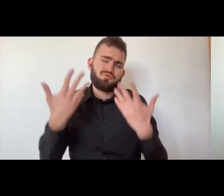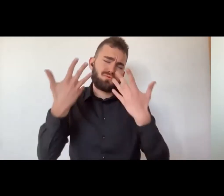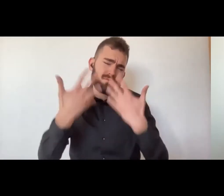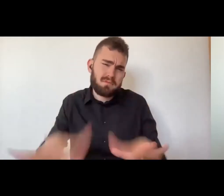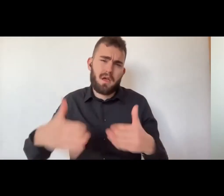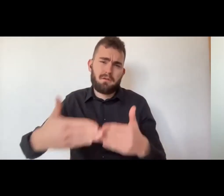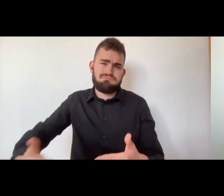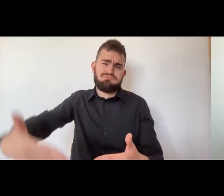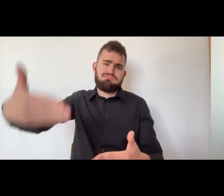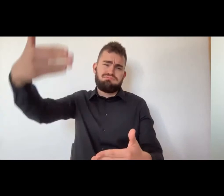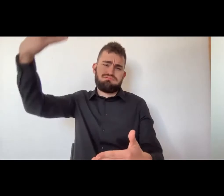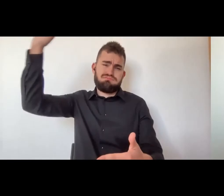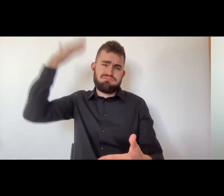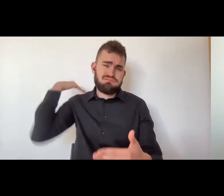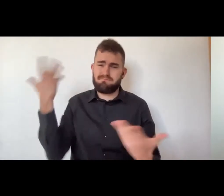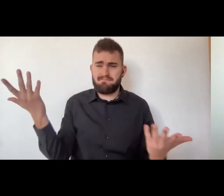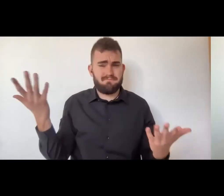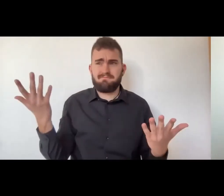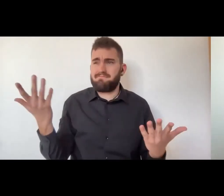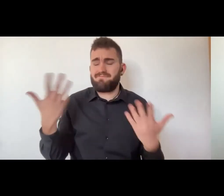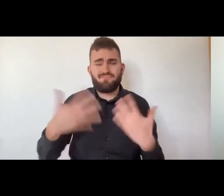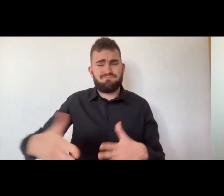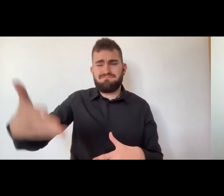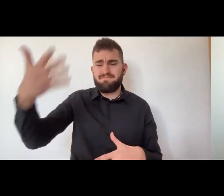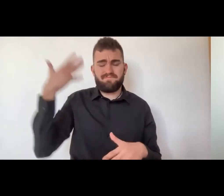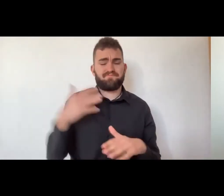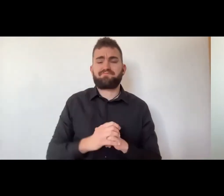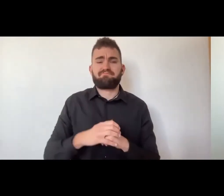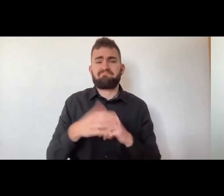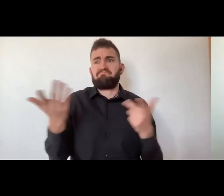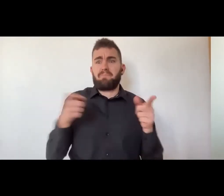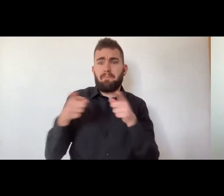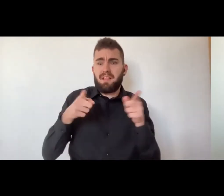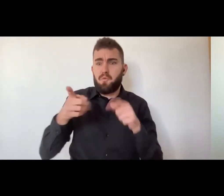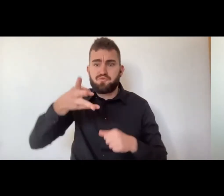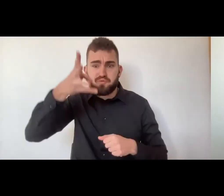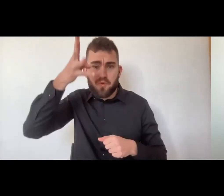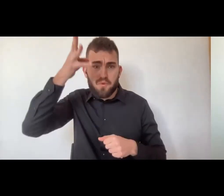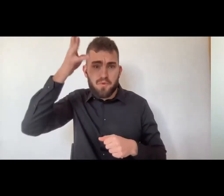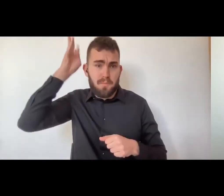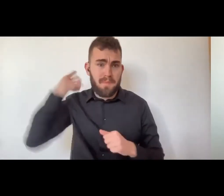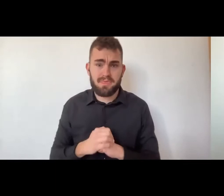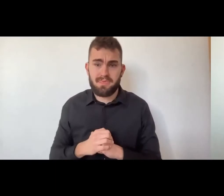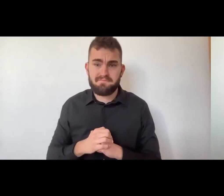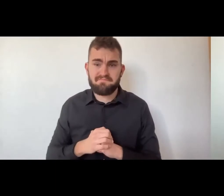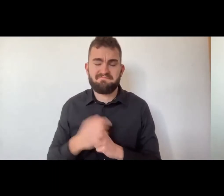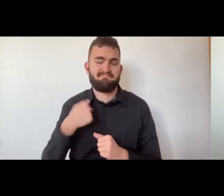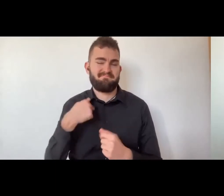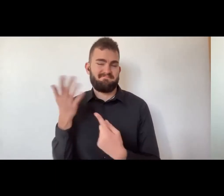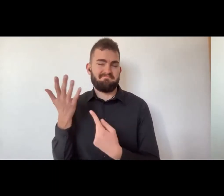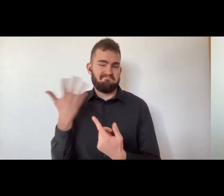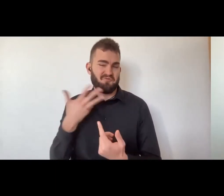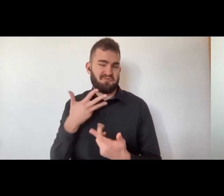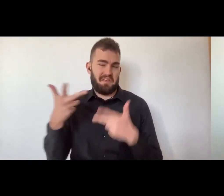una lingua. L'arte esiste da sempre, la lingua dei segni esiste da sempre.